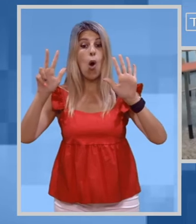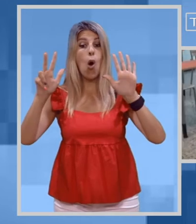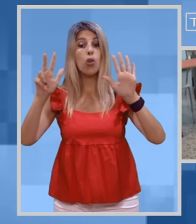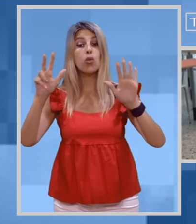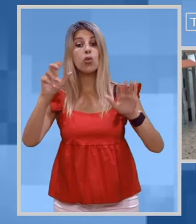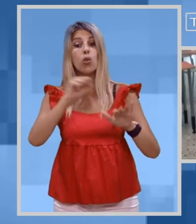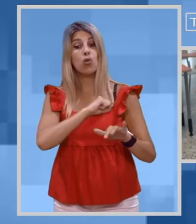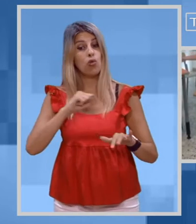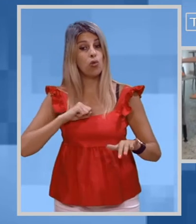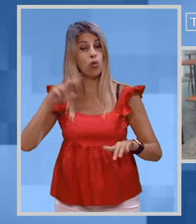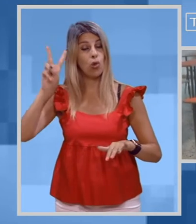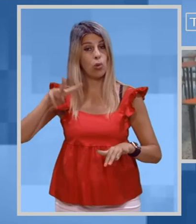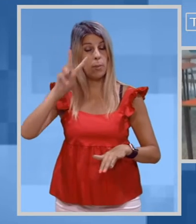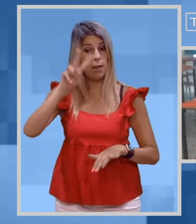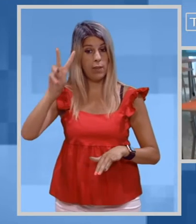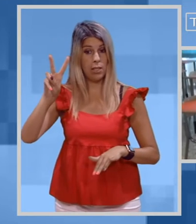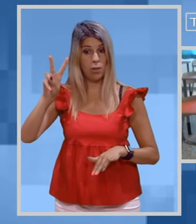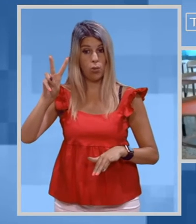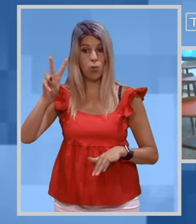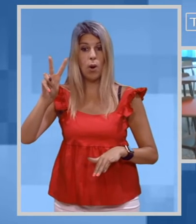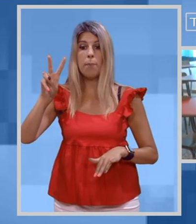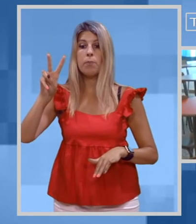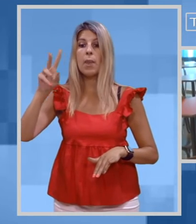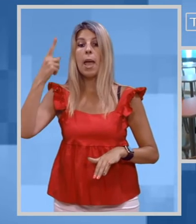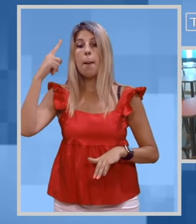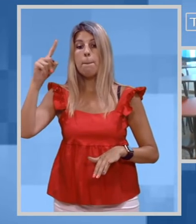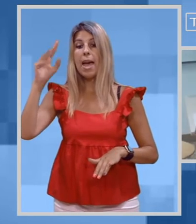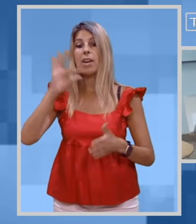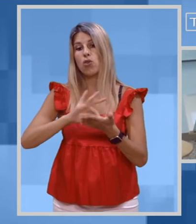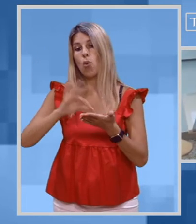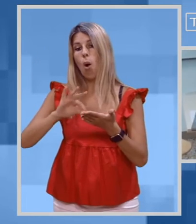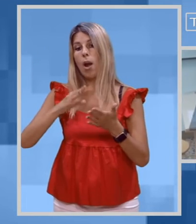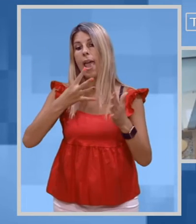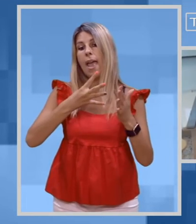2022 nelle scuole elementari, medie e superiori.